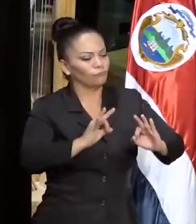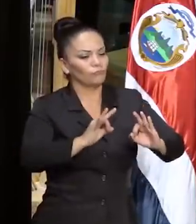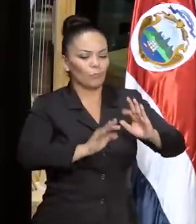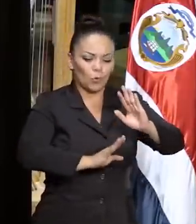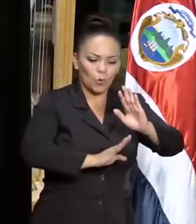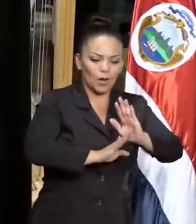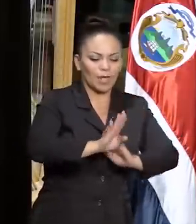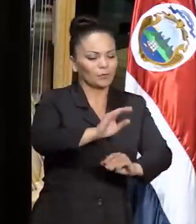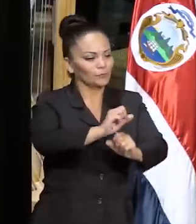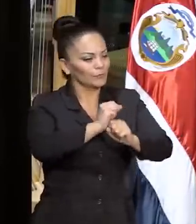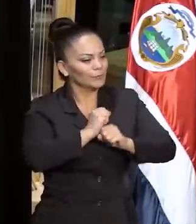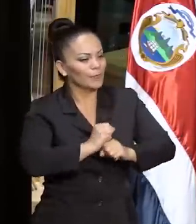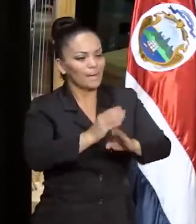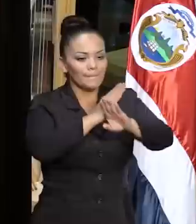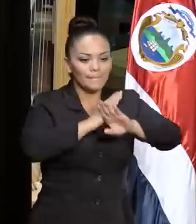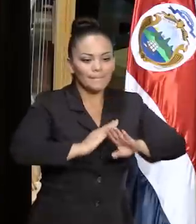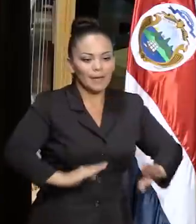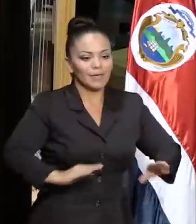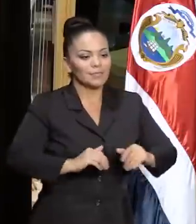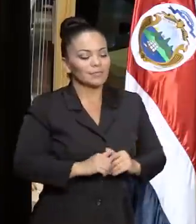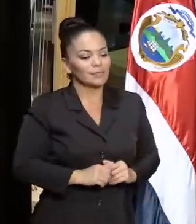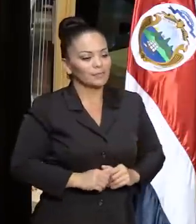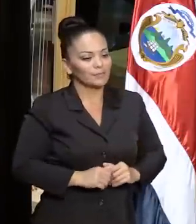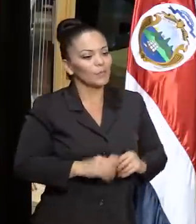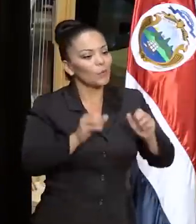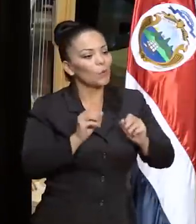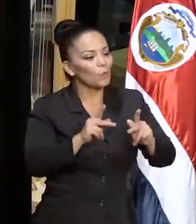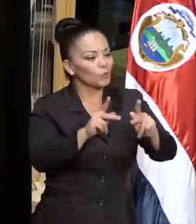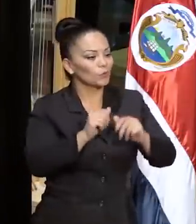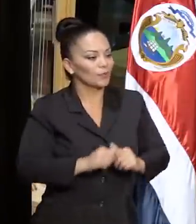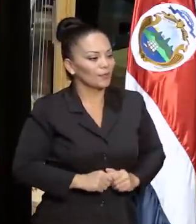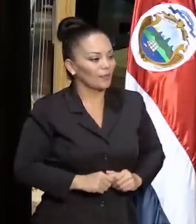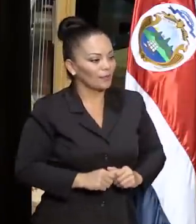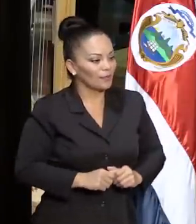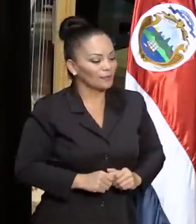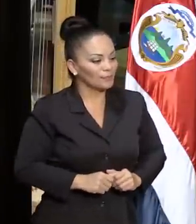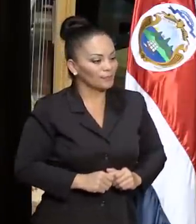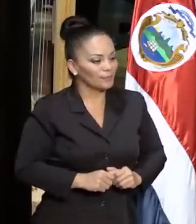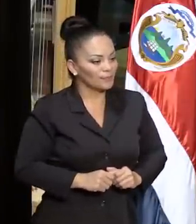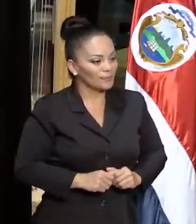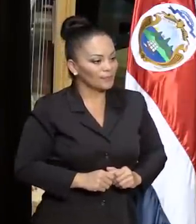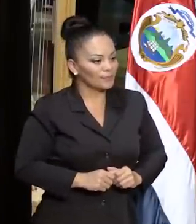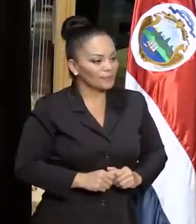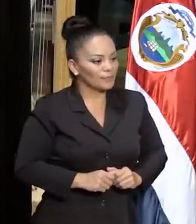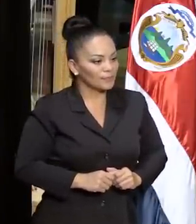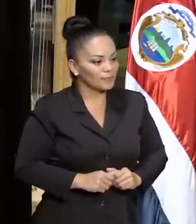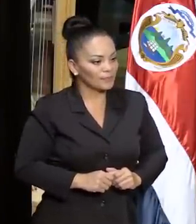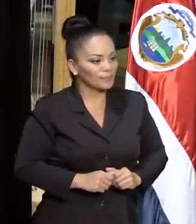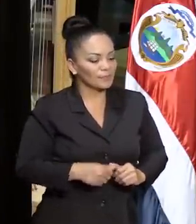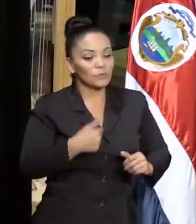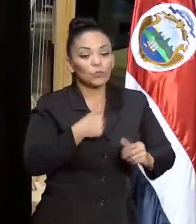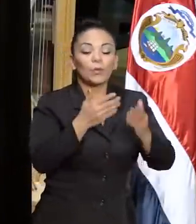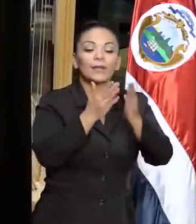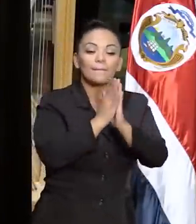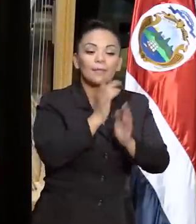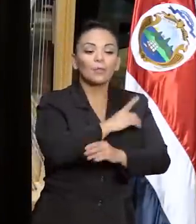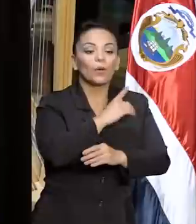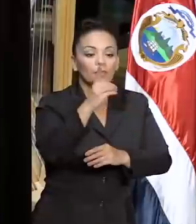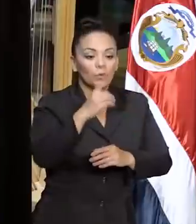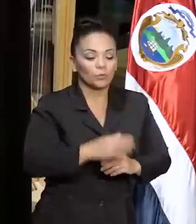progreso, de paz, de oportunidad. Yo le pido a Dios